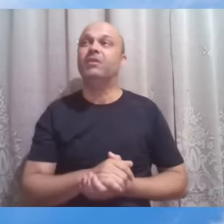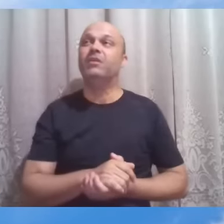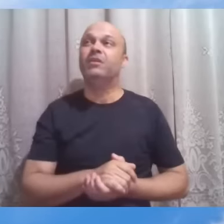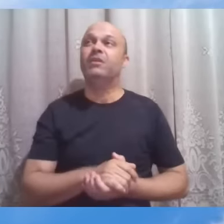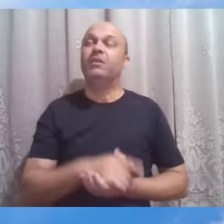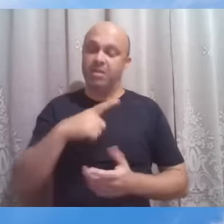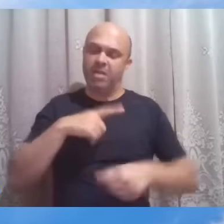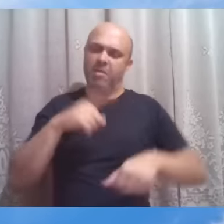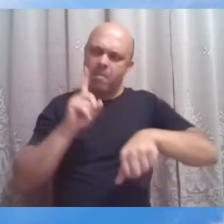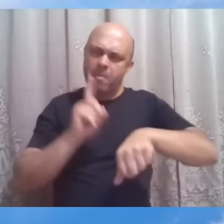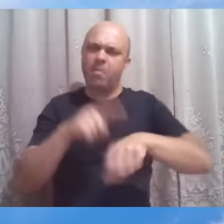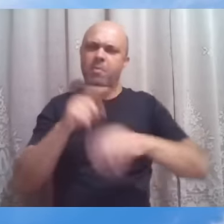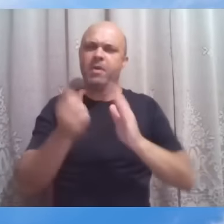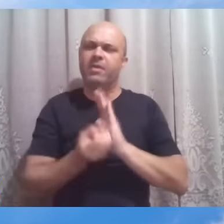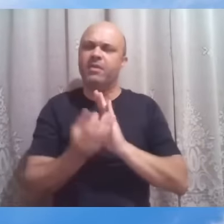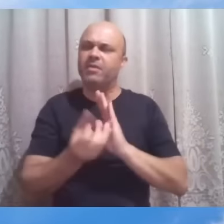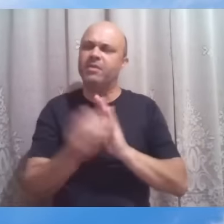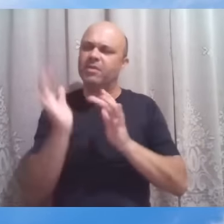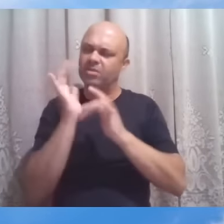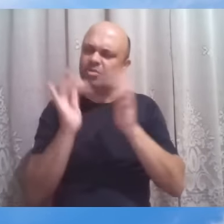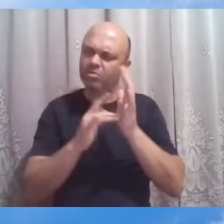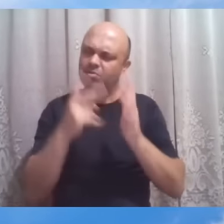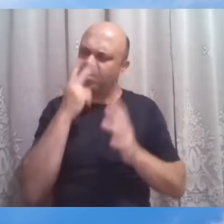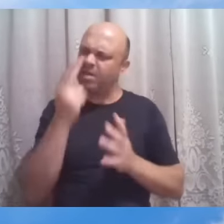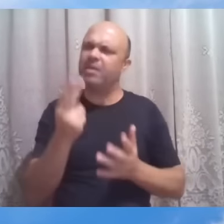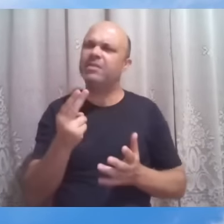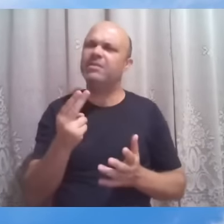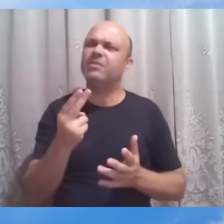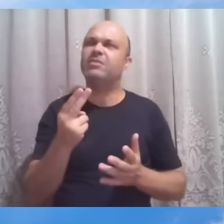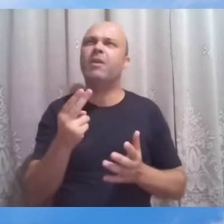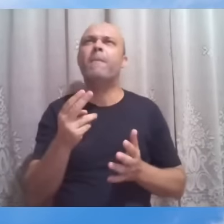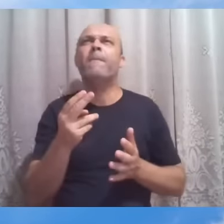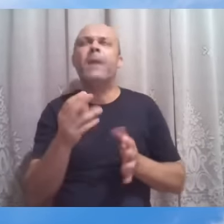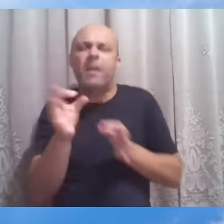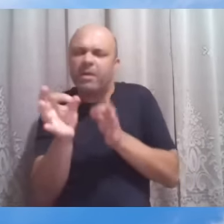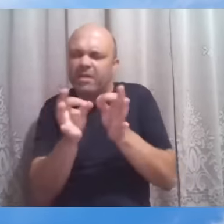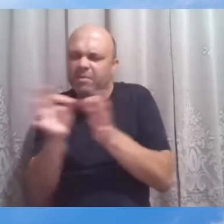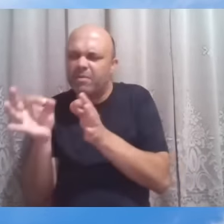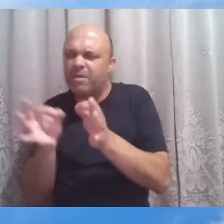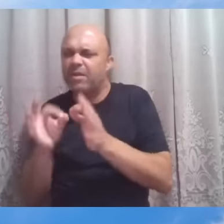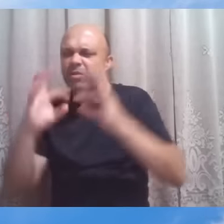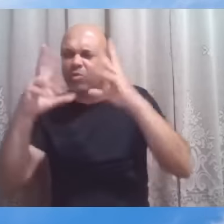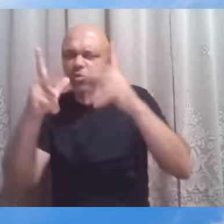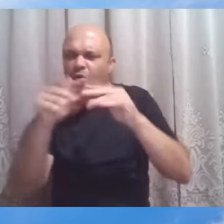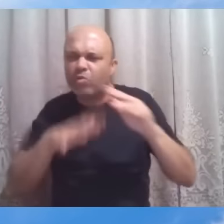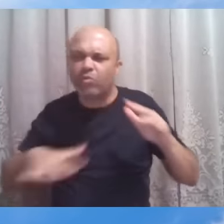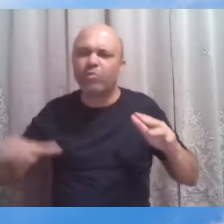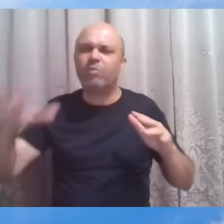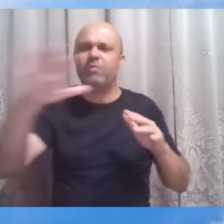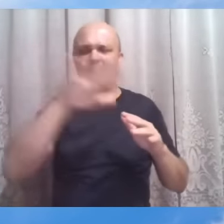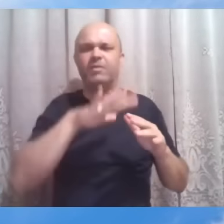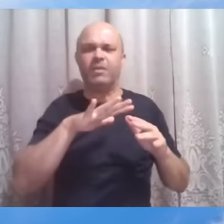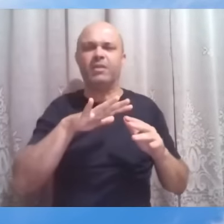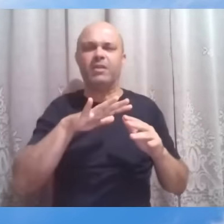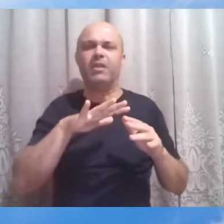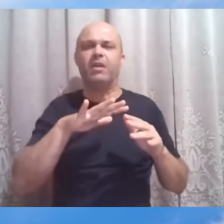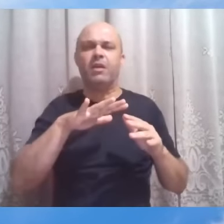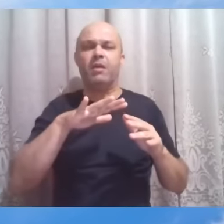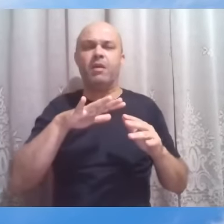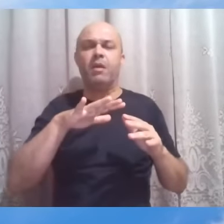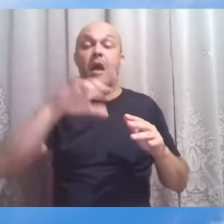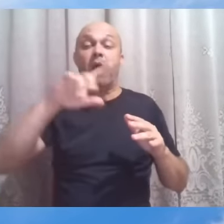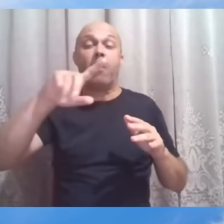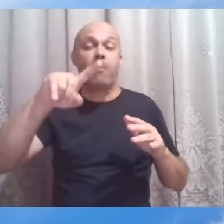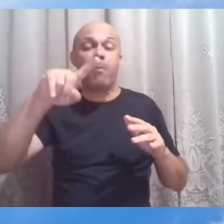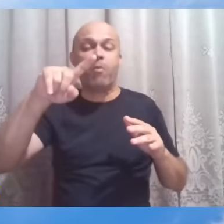momentos no evangelho em que Jesus, ele parece preparar todo o cenário, o contexto, para que um determinado indivíduo, um